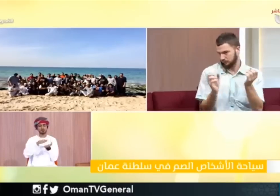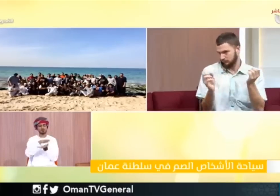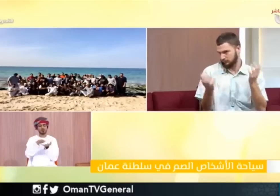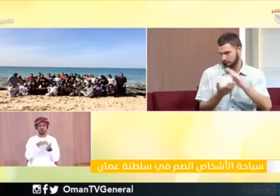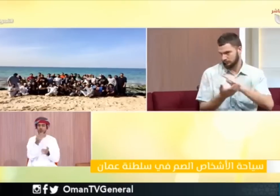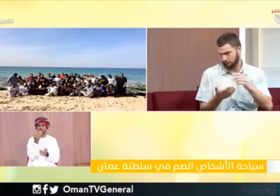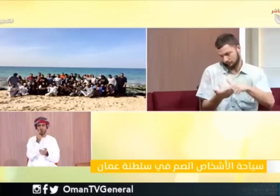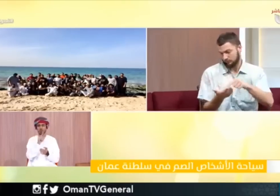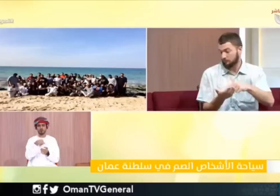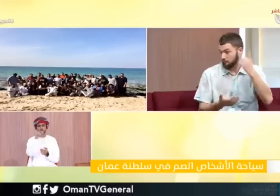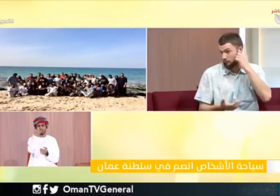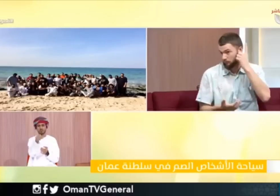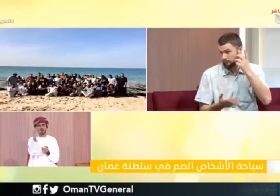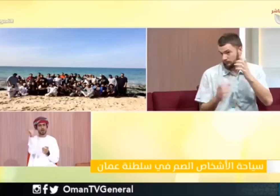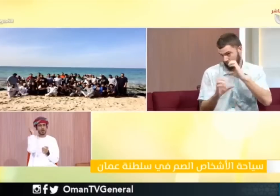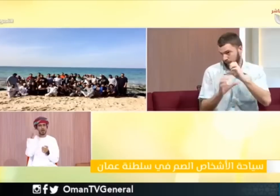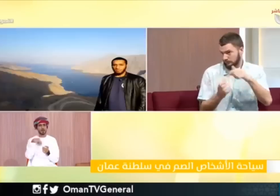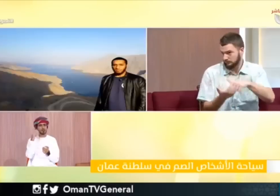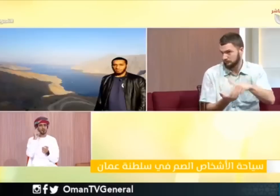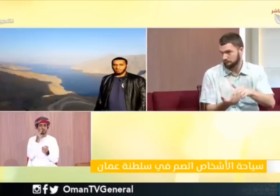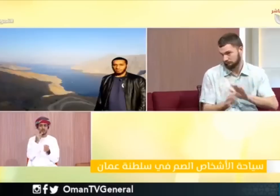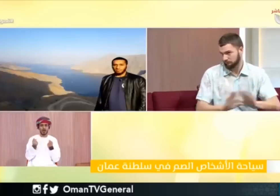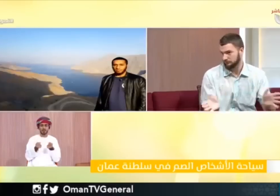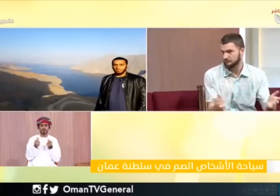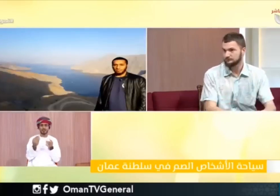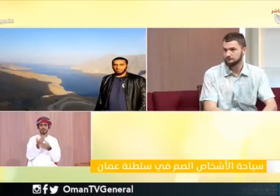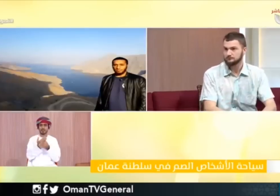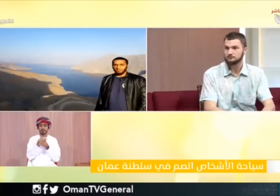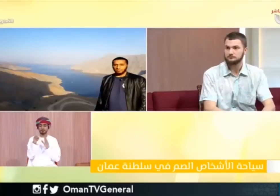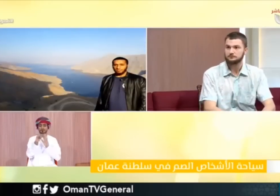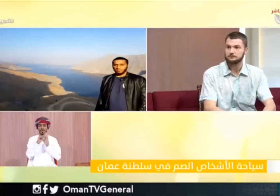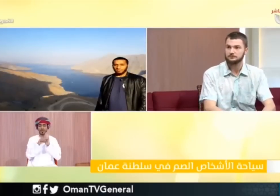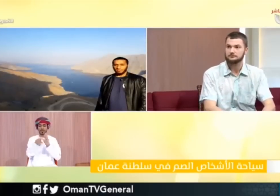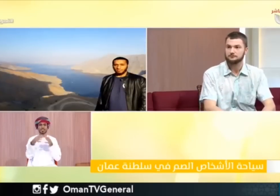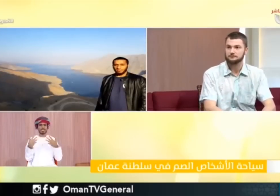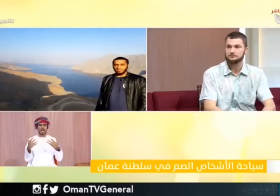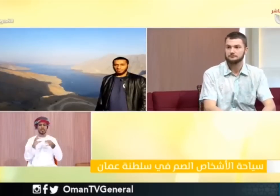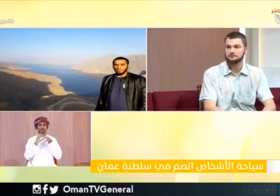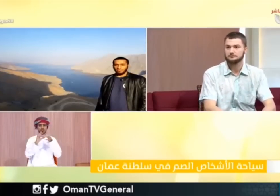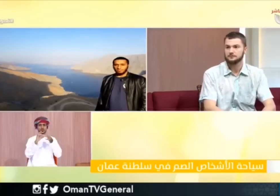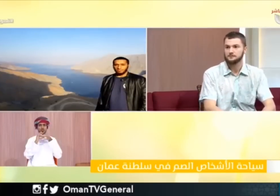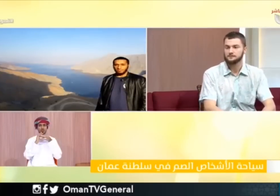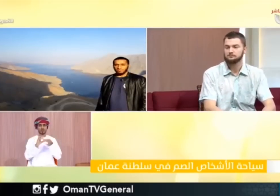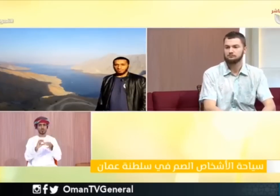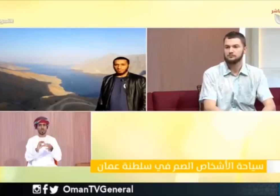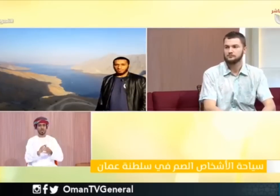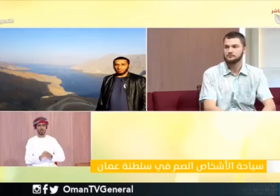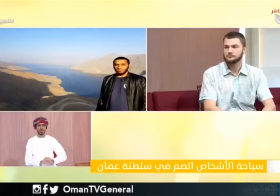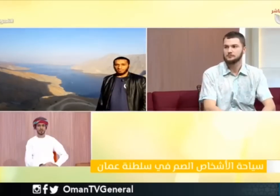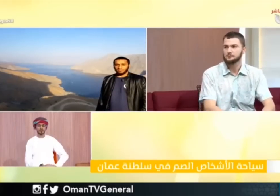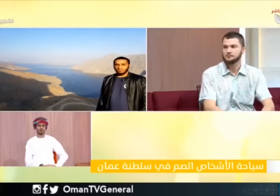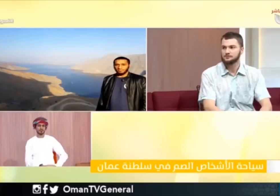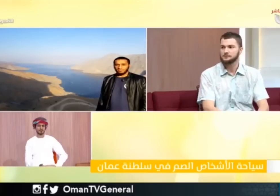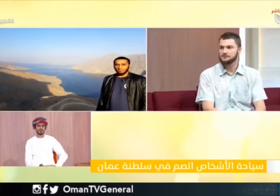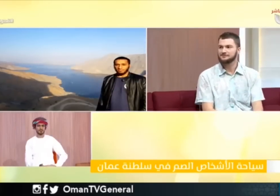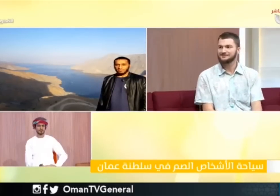ما بينه وما بينه يعني لأن البرنامج بيسهل عمل التواصل ما بينه وما بين الشخص جميل جدا